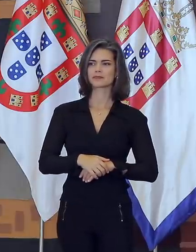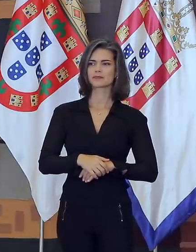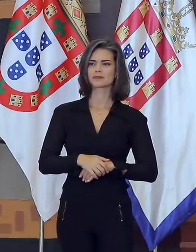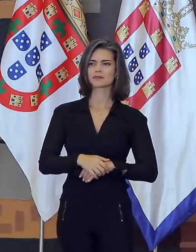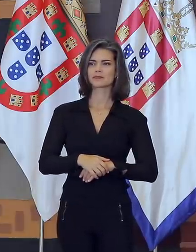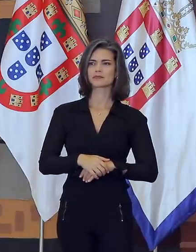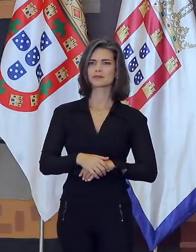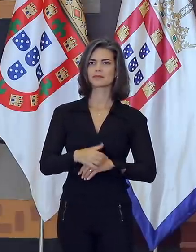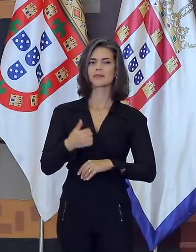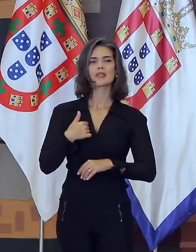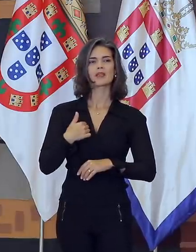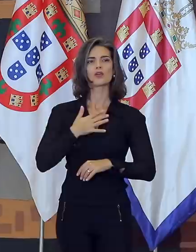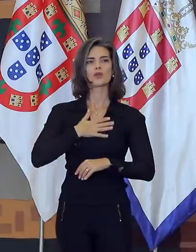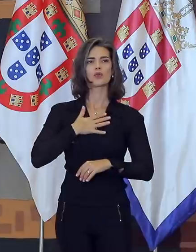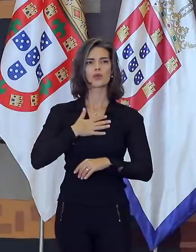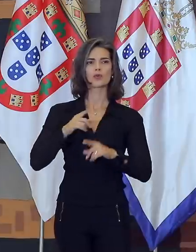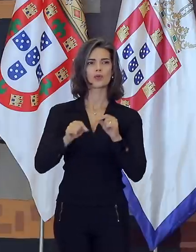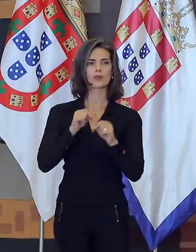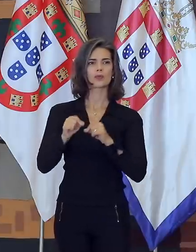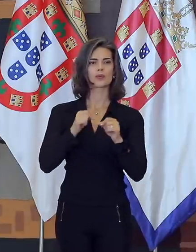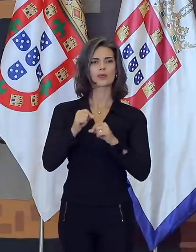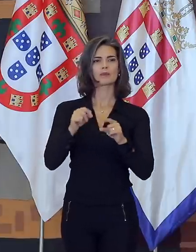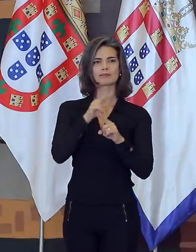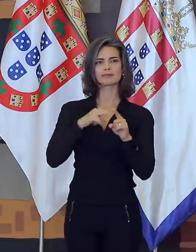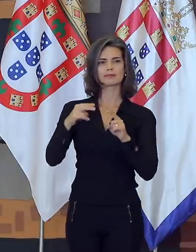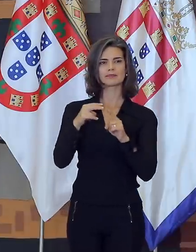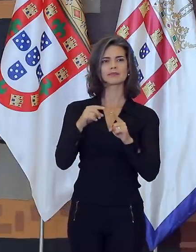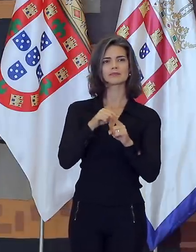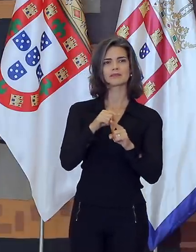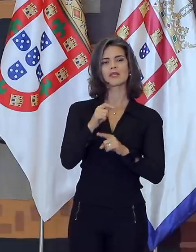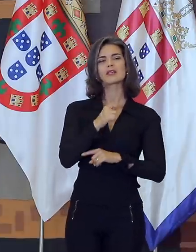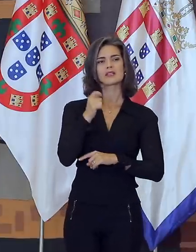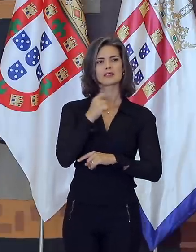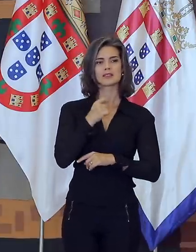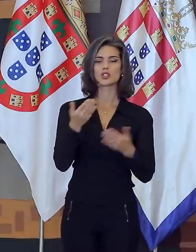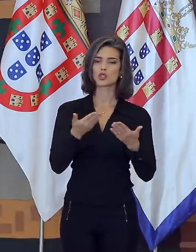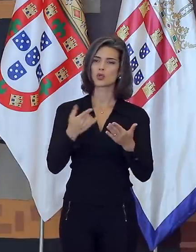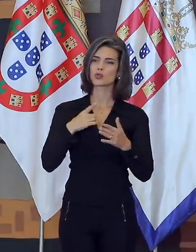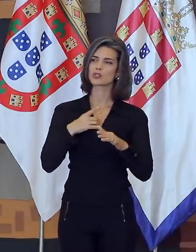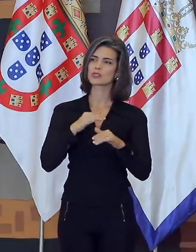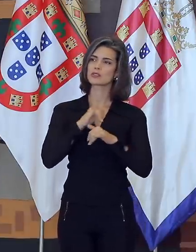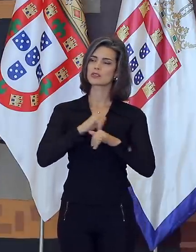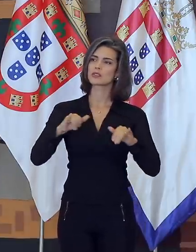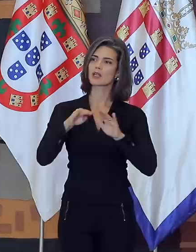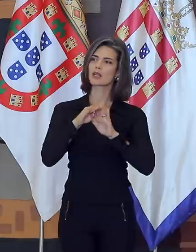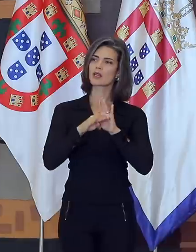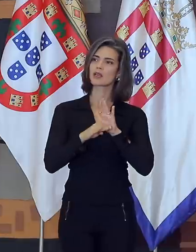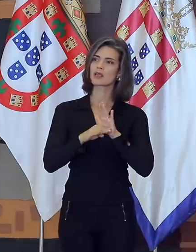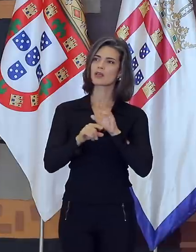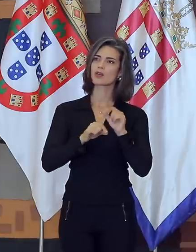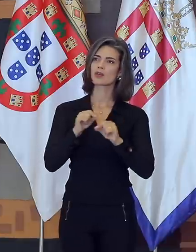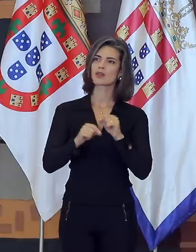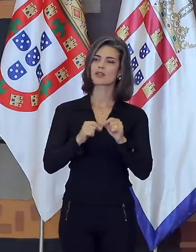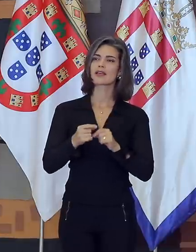de ter um olhar especial para os postos C e D, e hoje o Boletim de Serviço publica a reativação das